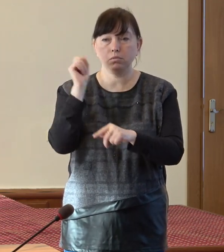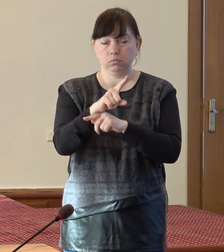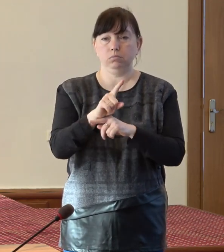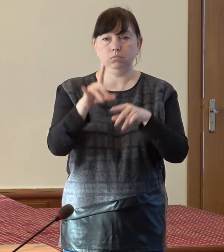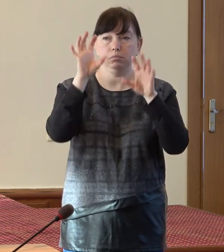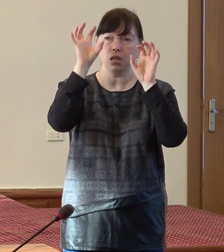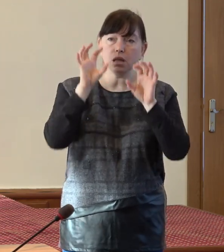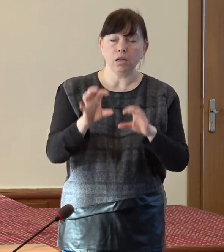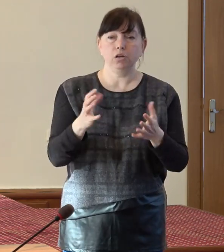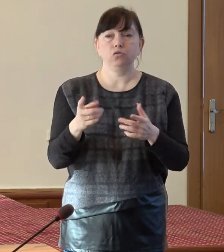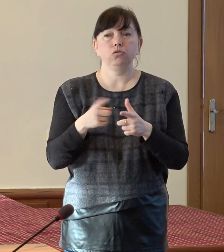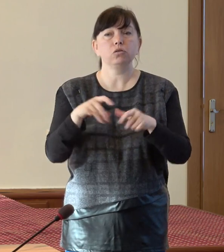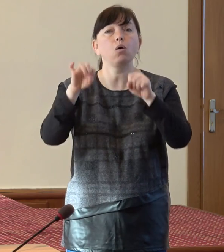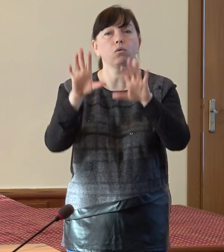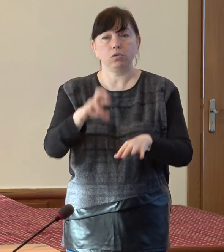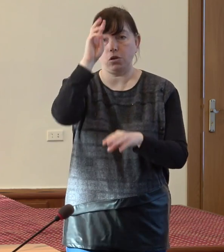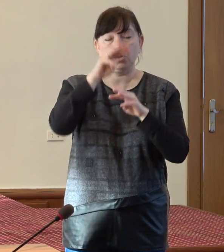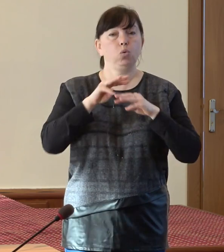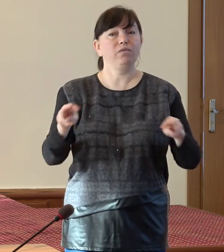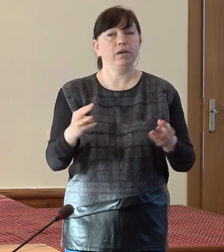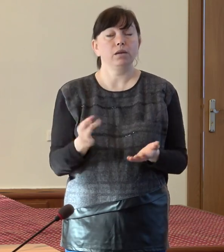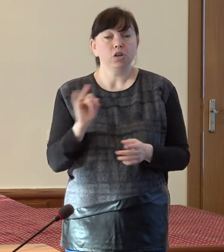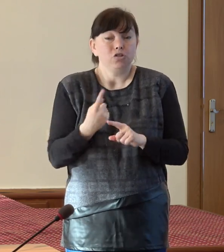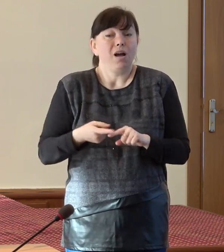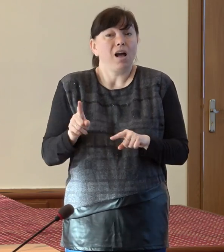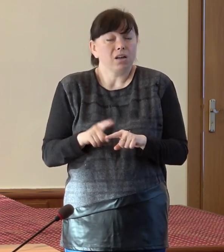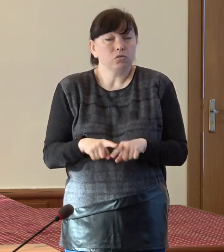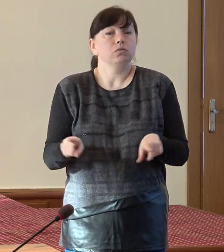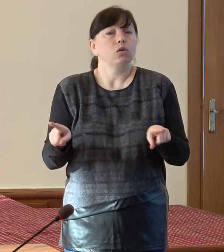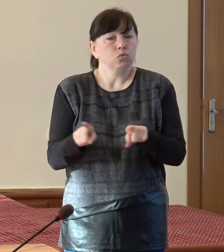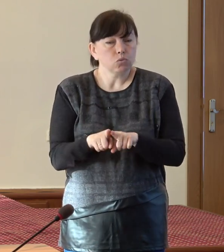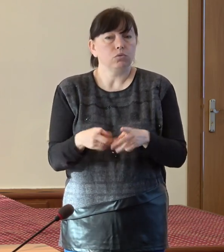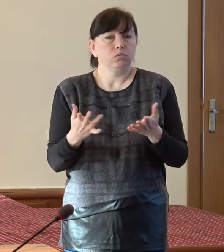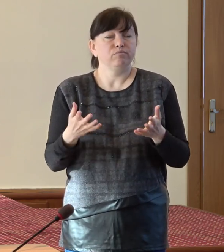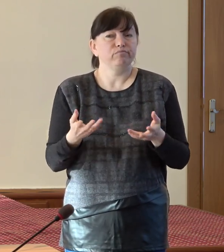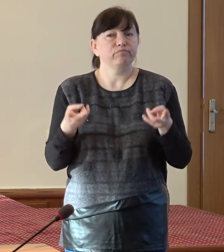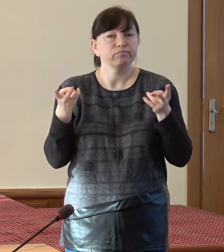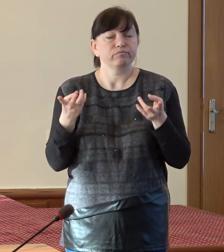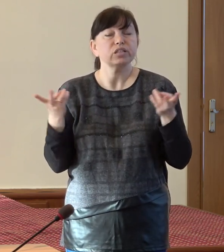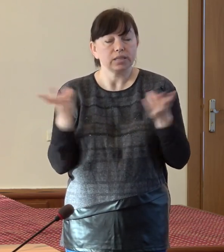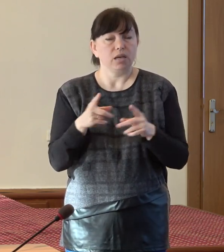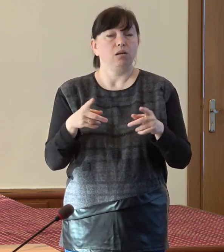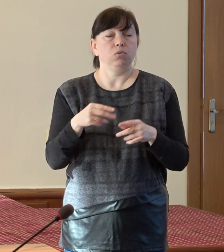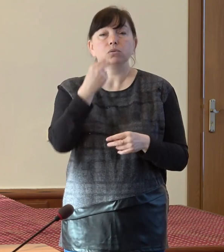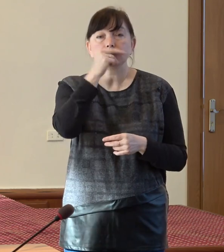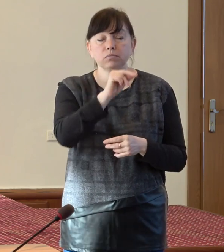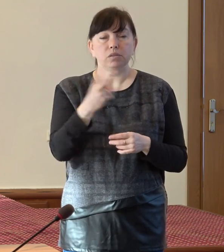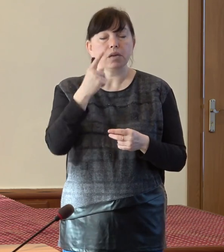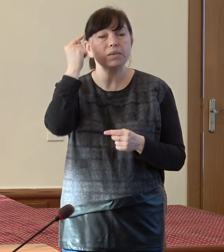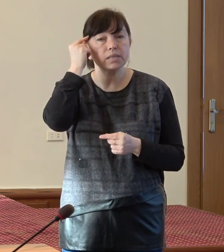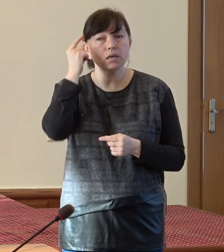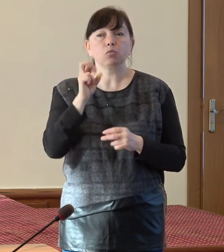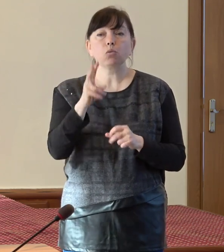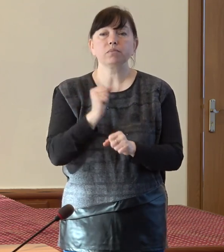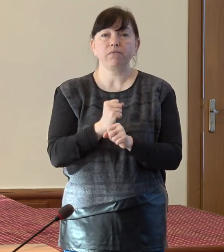lege sau o hotărâri de guvern și acest lucru iarăși de nou rămâne a fi de îmbunătățit și trebuie să ne gândim